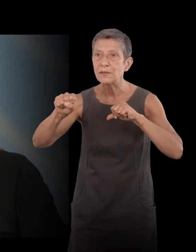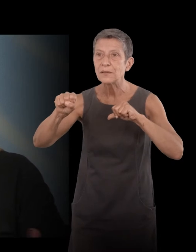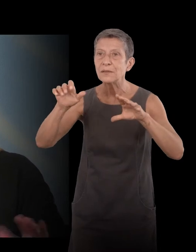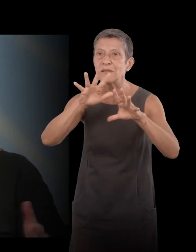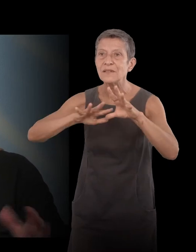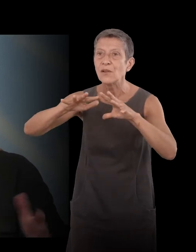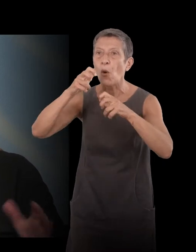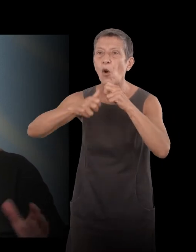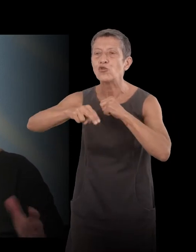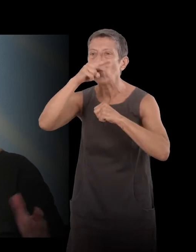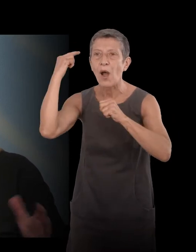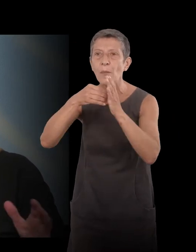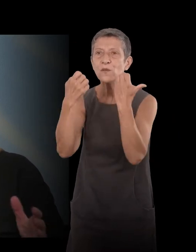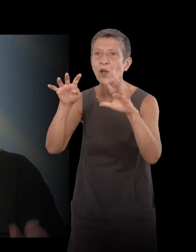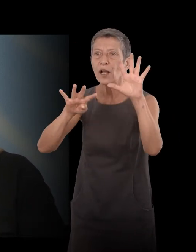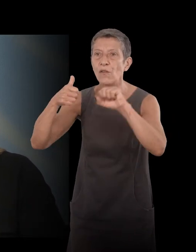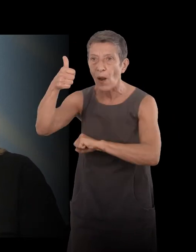more or less 30 years after the first time at Lecture Pour Tous,